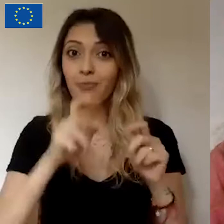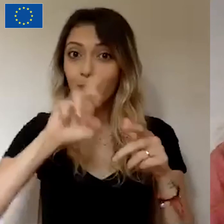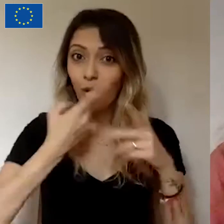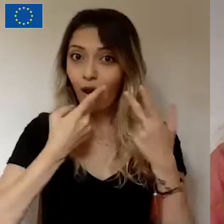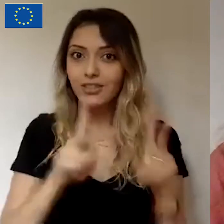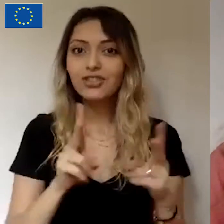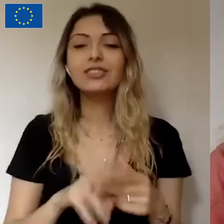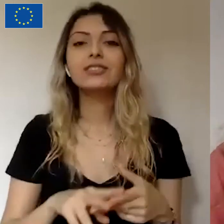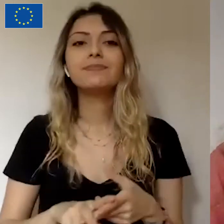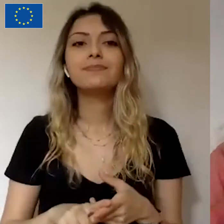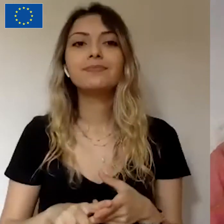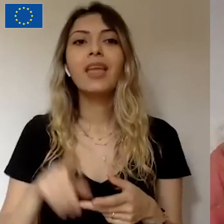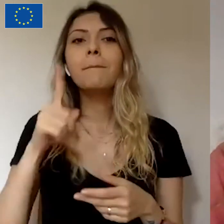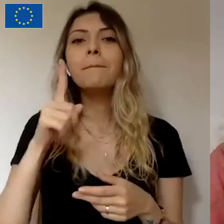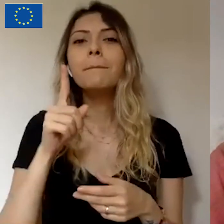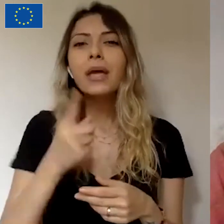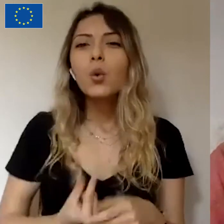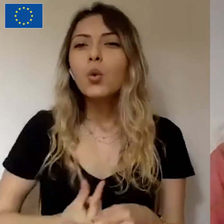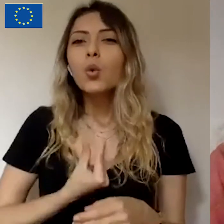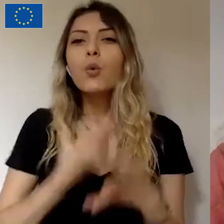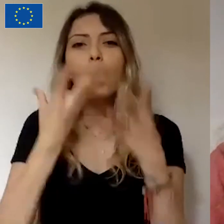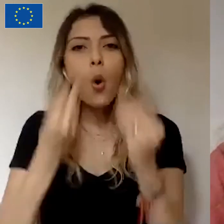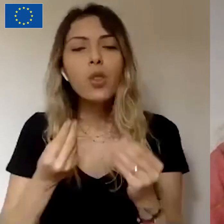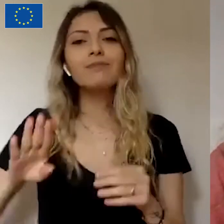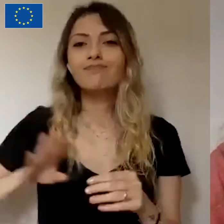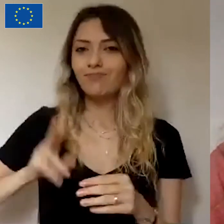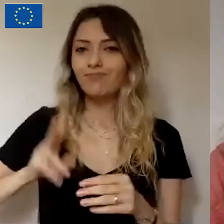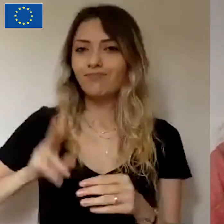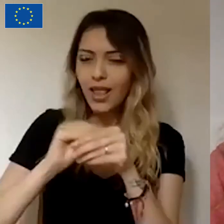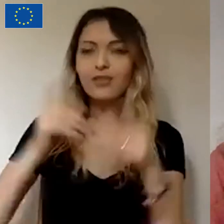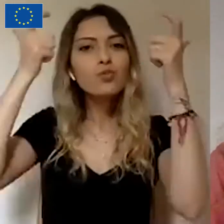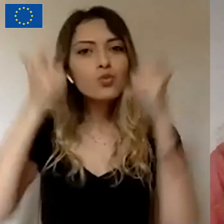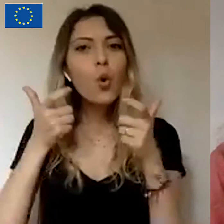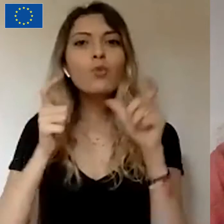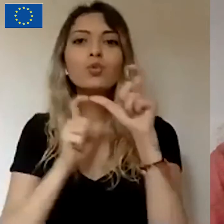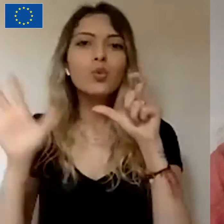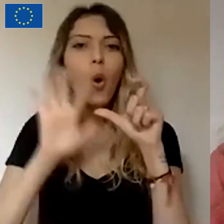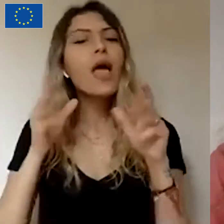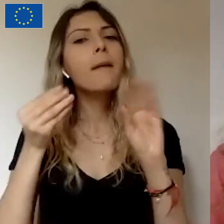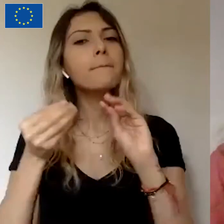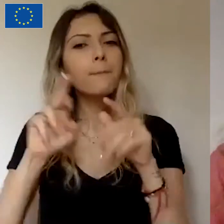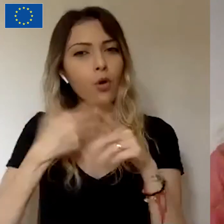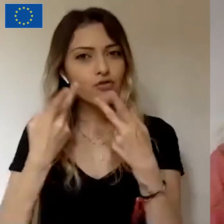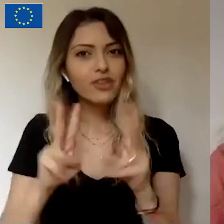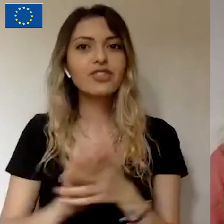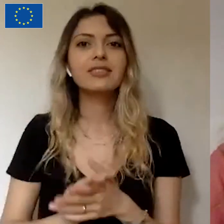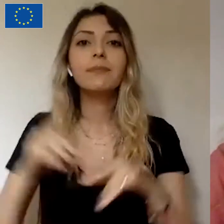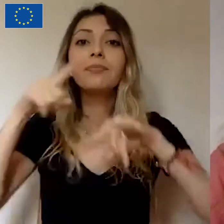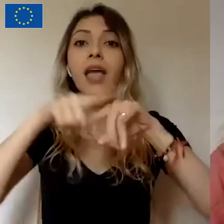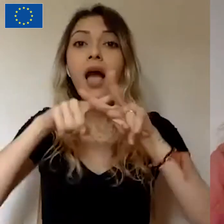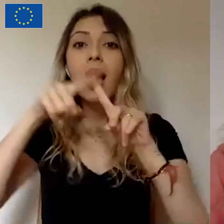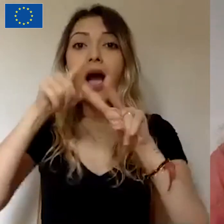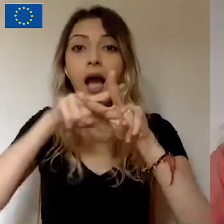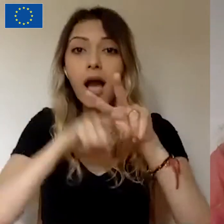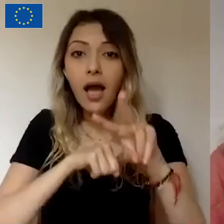Bir Umut Olalım adı altında çocuklara yönelik sosyal sorumluluk projesi açıldı. Hatay ve Şanlıurfa'daki iki ilkokula kütüphane